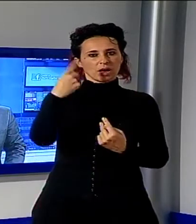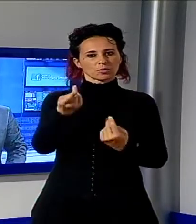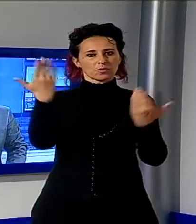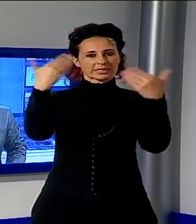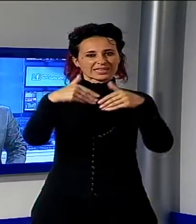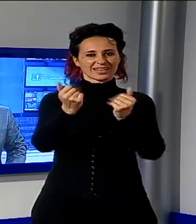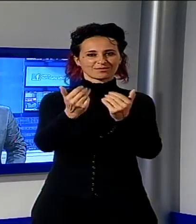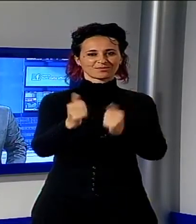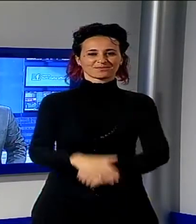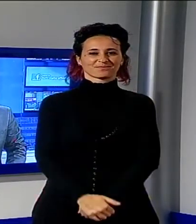sportive